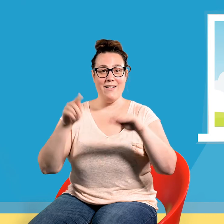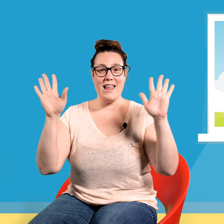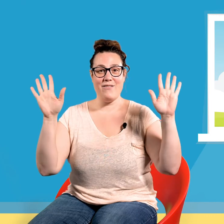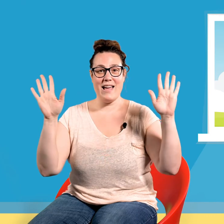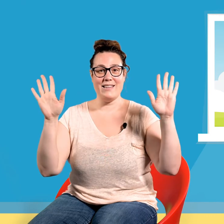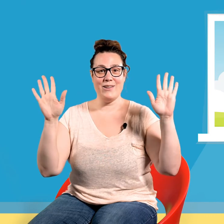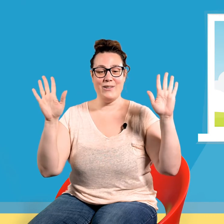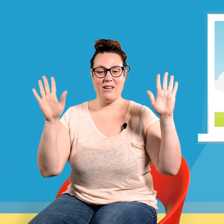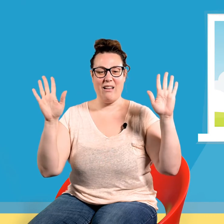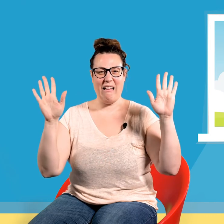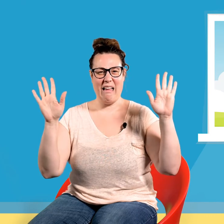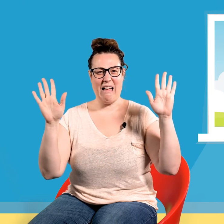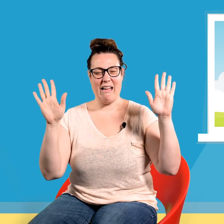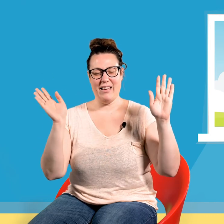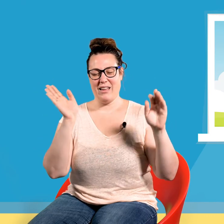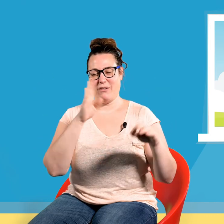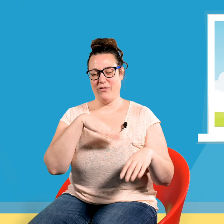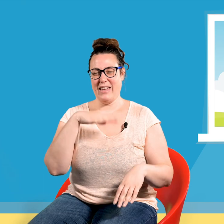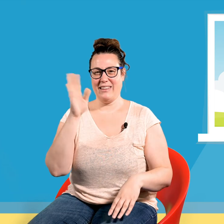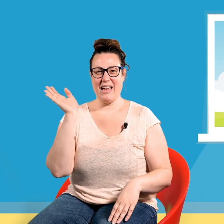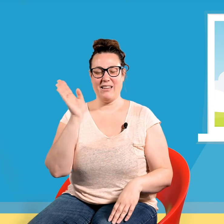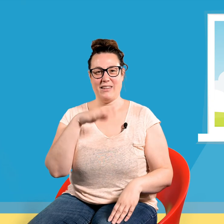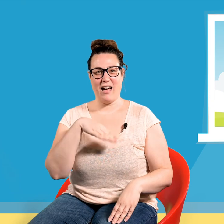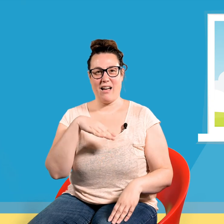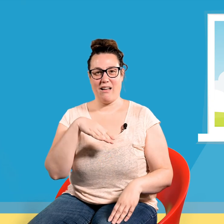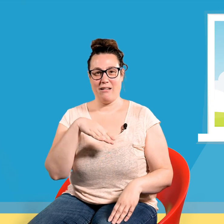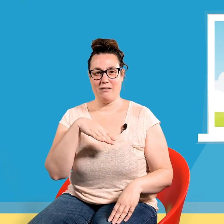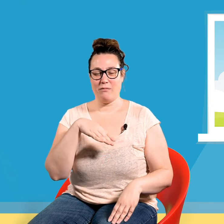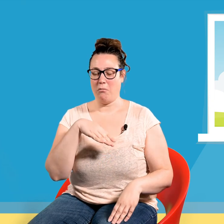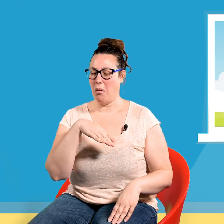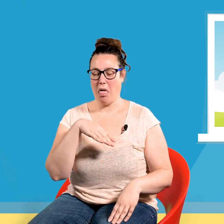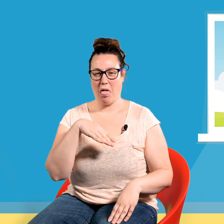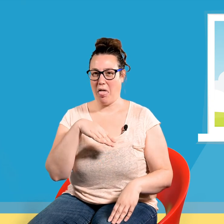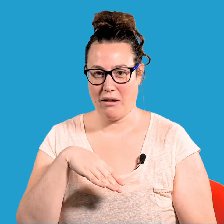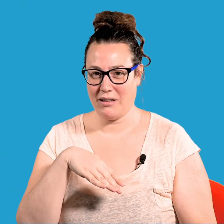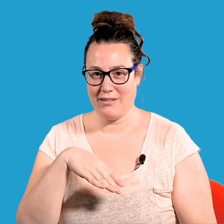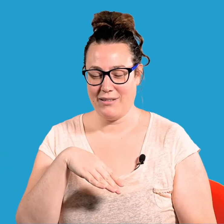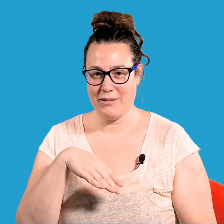lève la queue, ah, et fait caca, beurk !